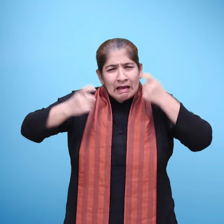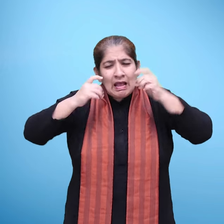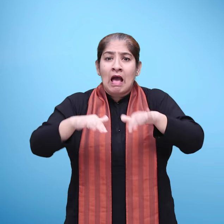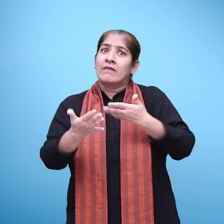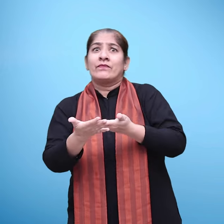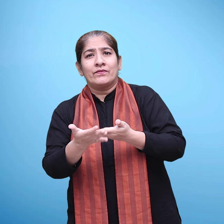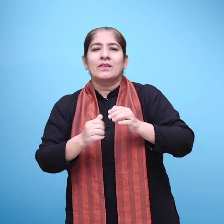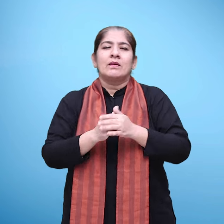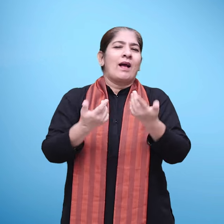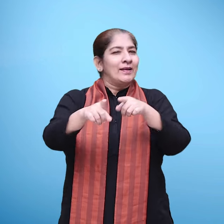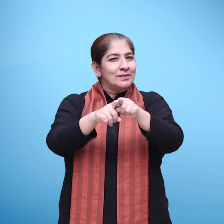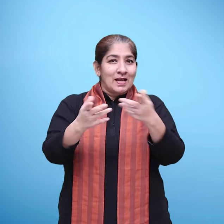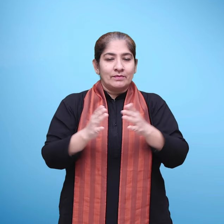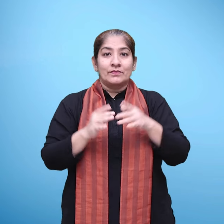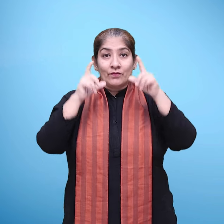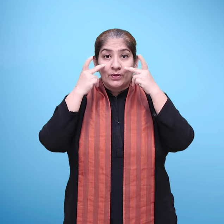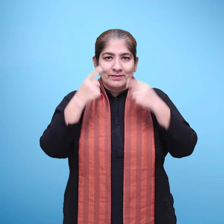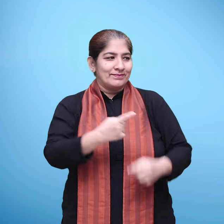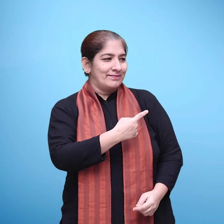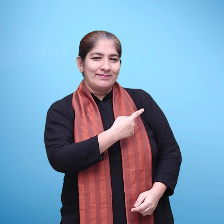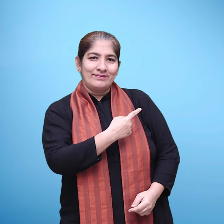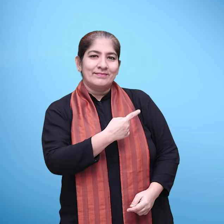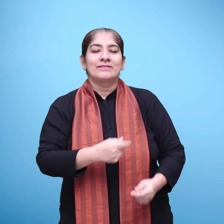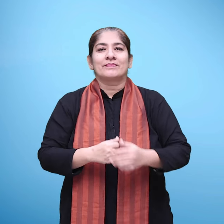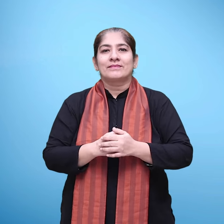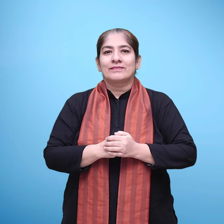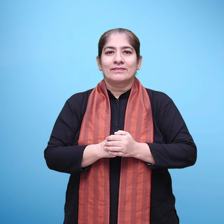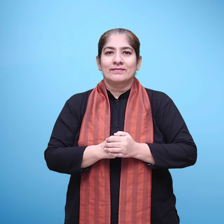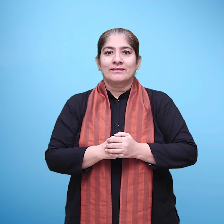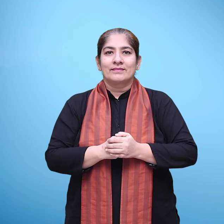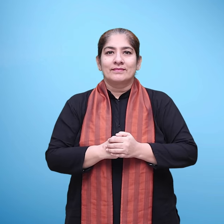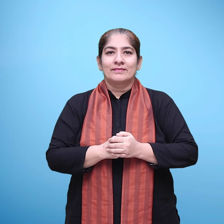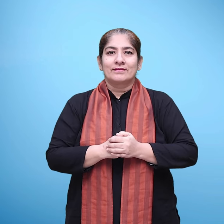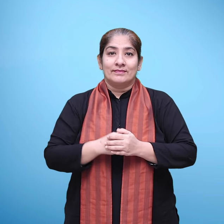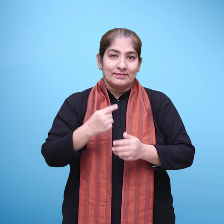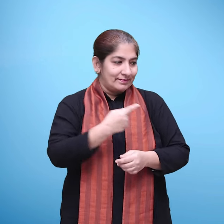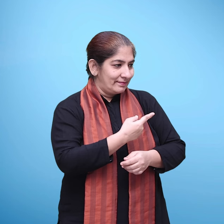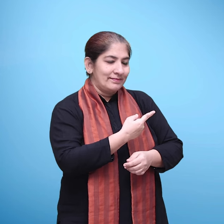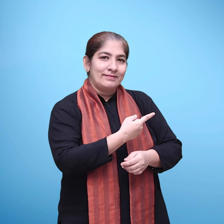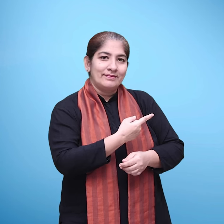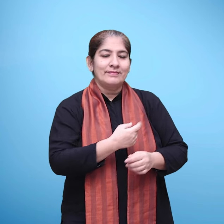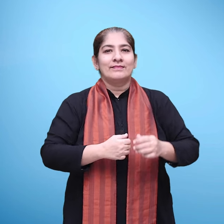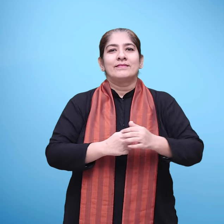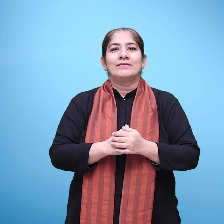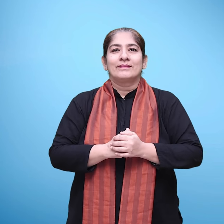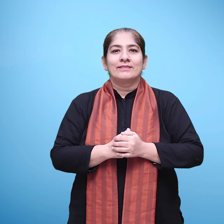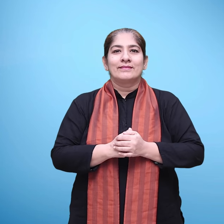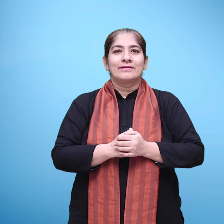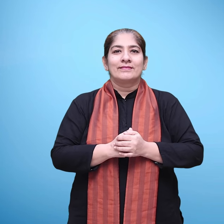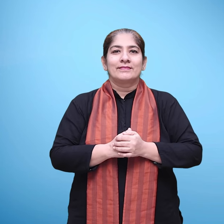उधारन के लिए घर-घर, घड़ी-घड़ी, घड़ी, घुमती, भालू को आलू भाया, भाया